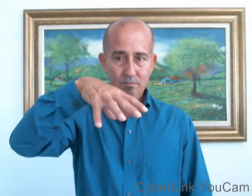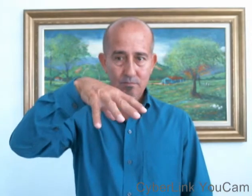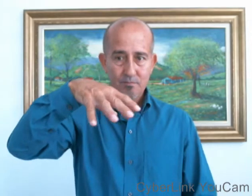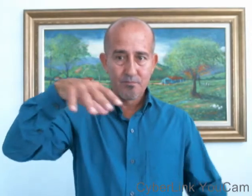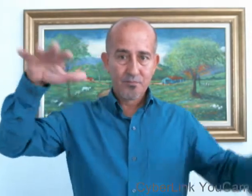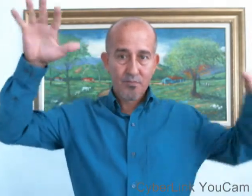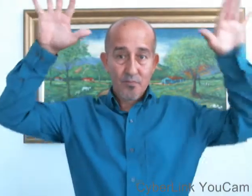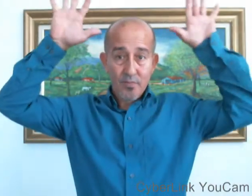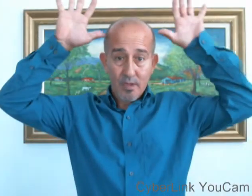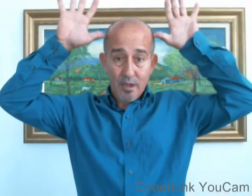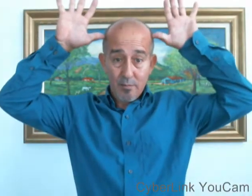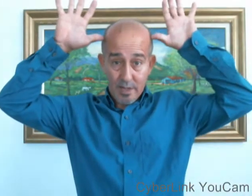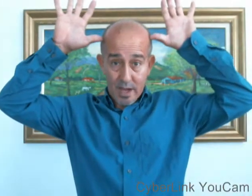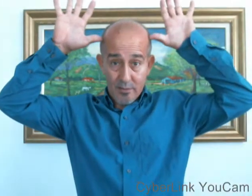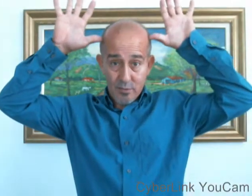El venado.